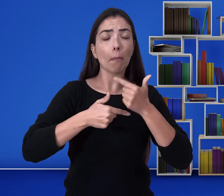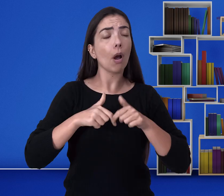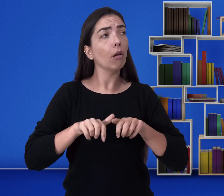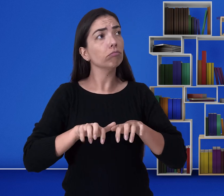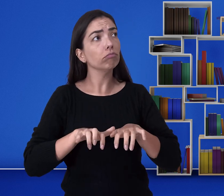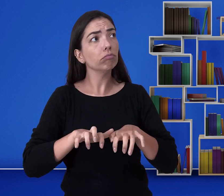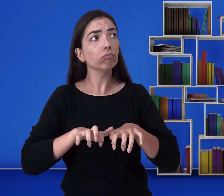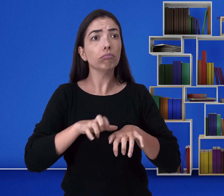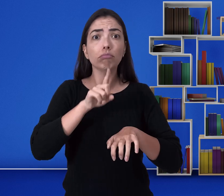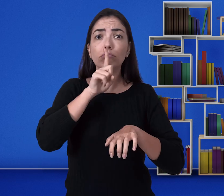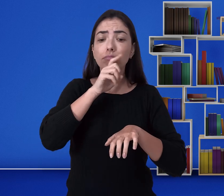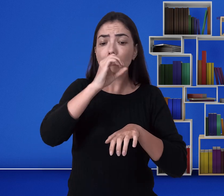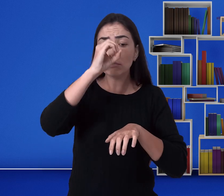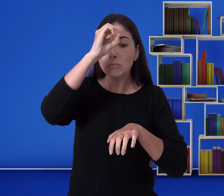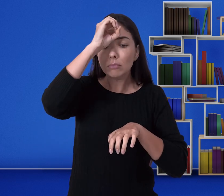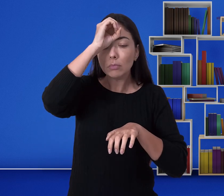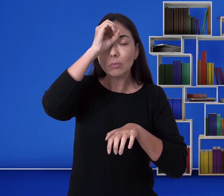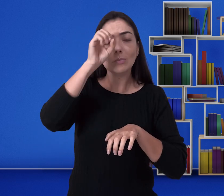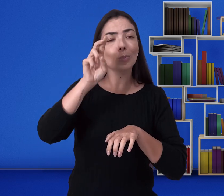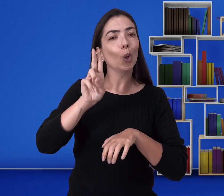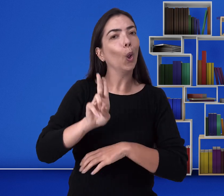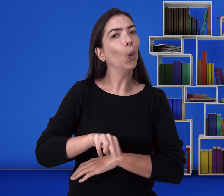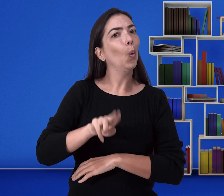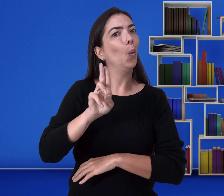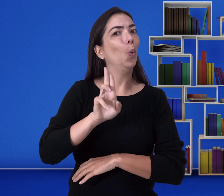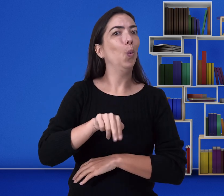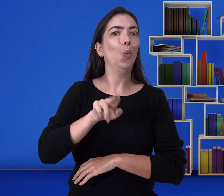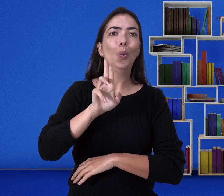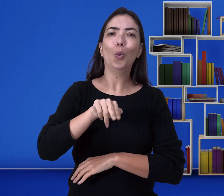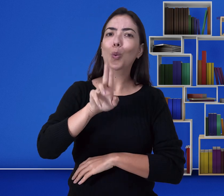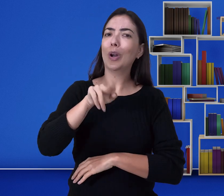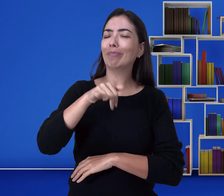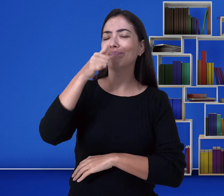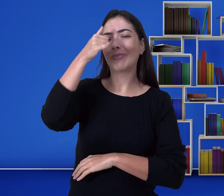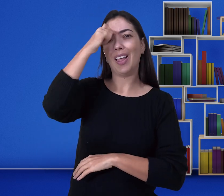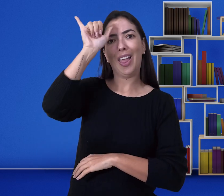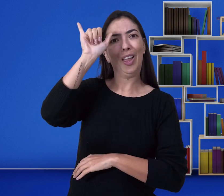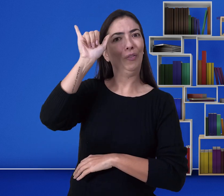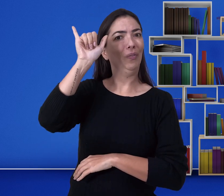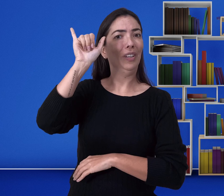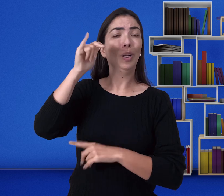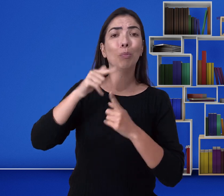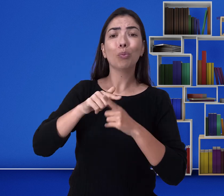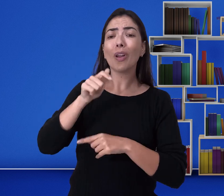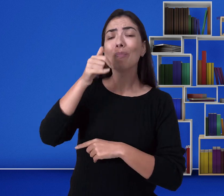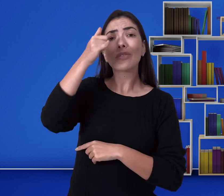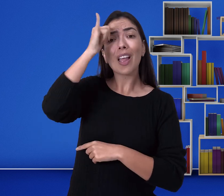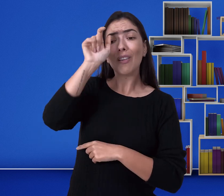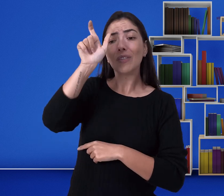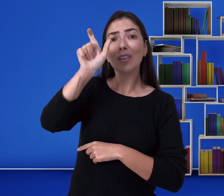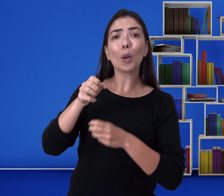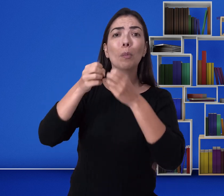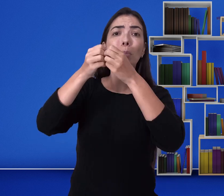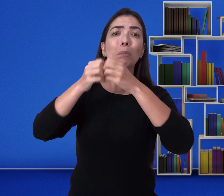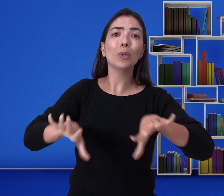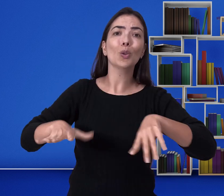O chefe precisa oralizar e também informar, conversar diretamente,